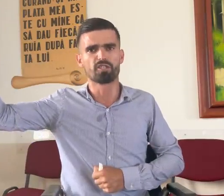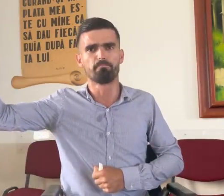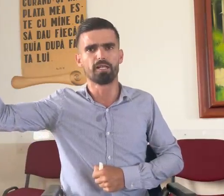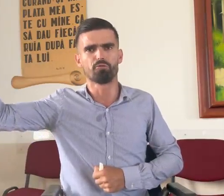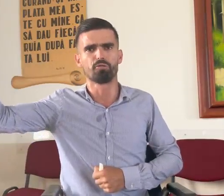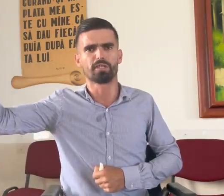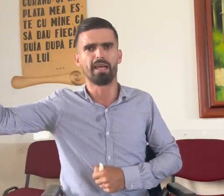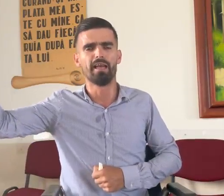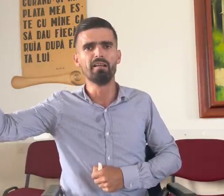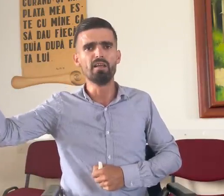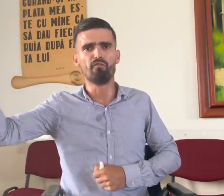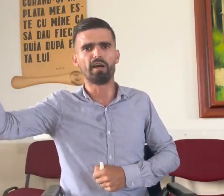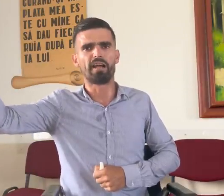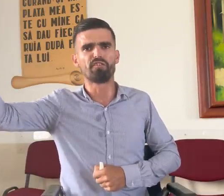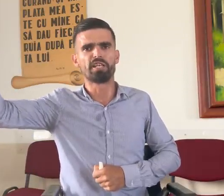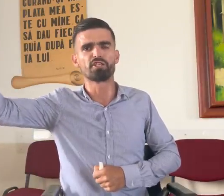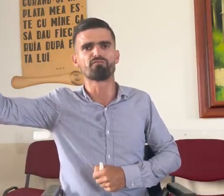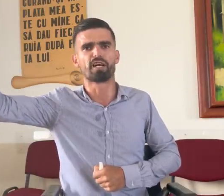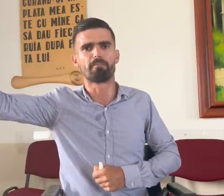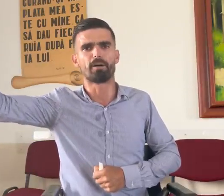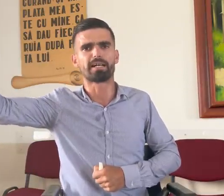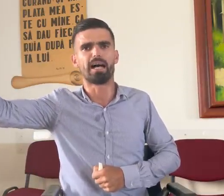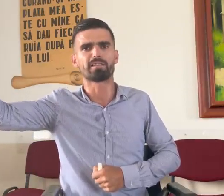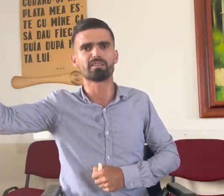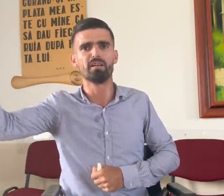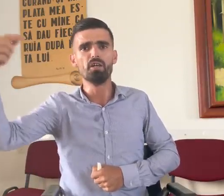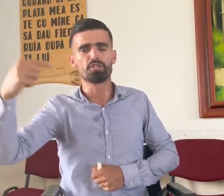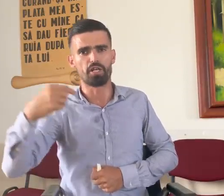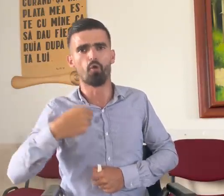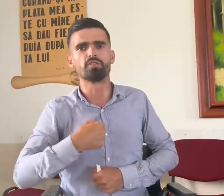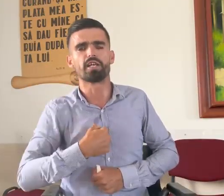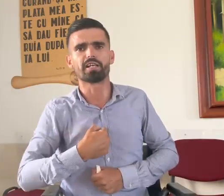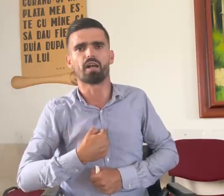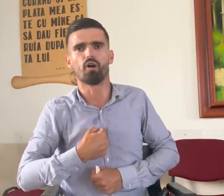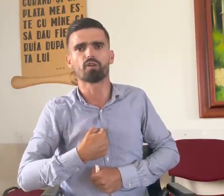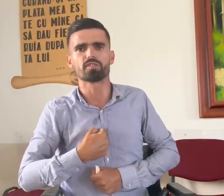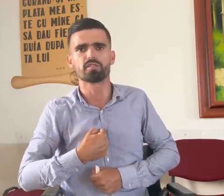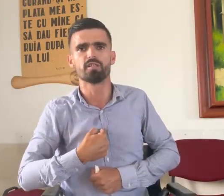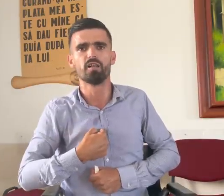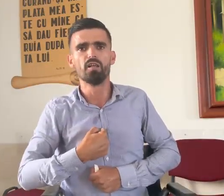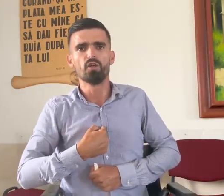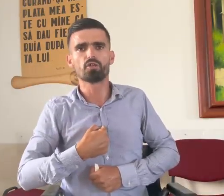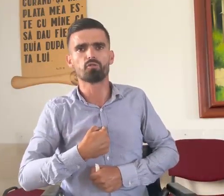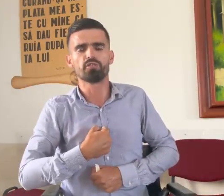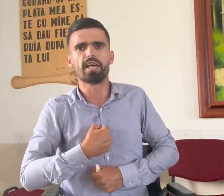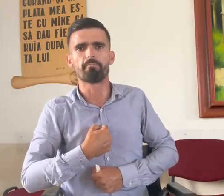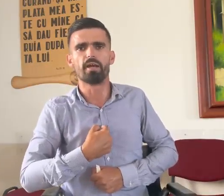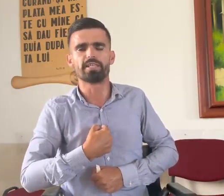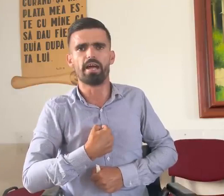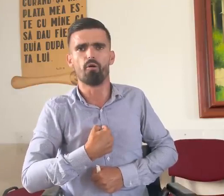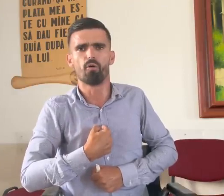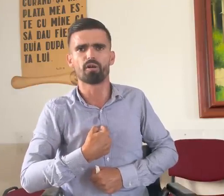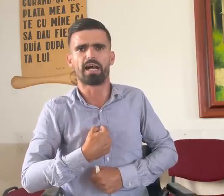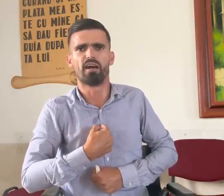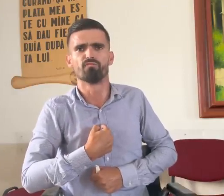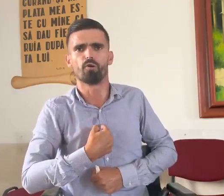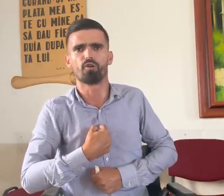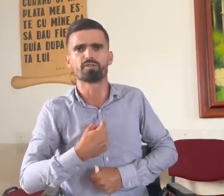fost bătute, fără vină și fără păcat și eu un ticălos și un derbedeu care am fost,